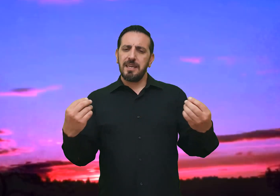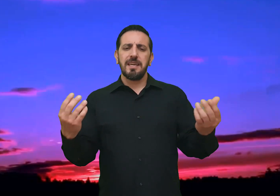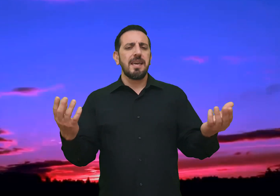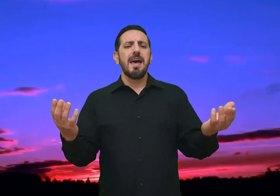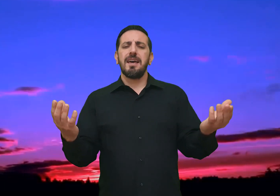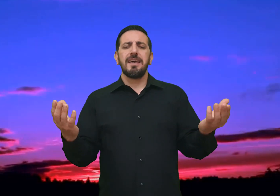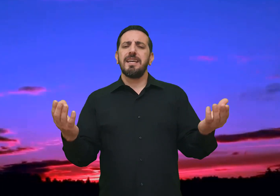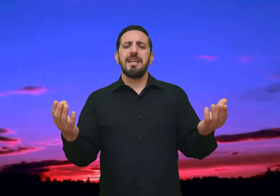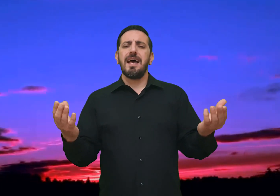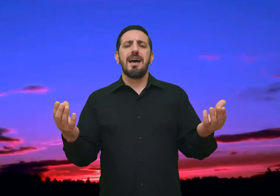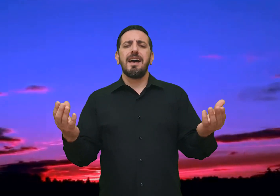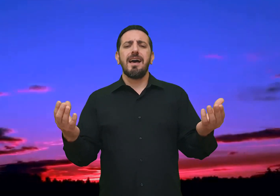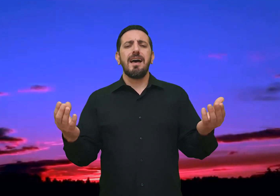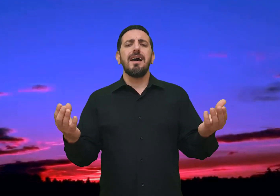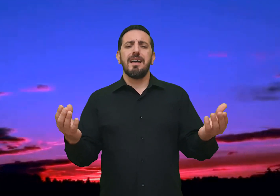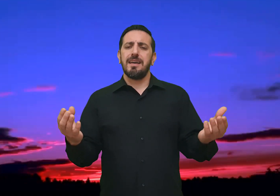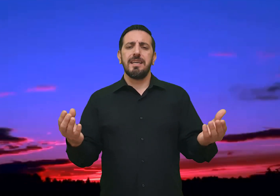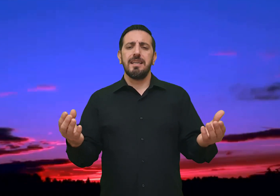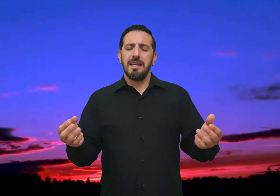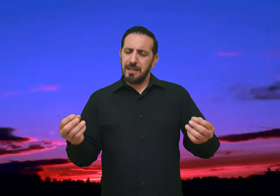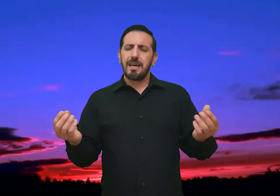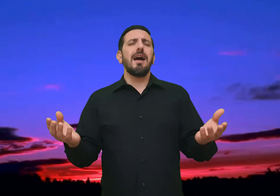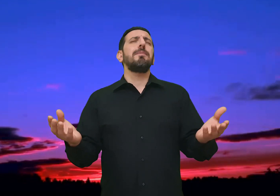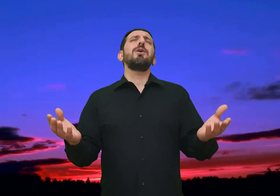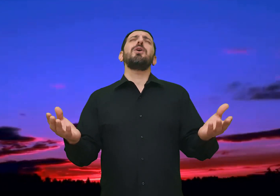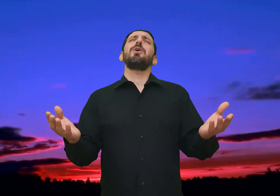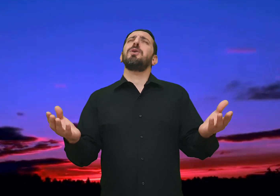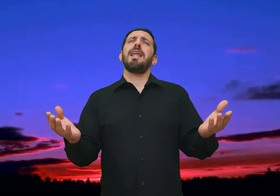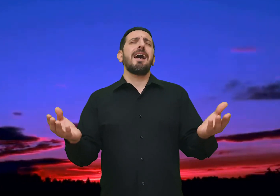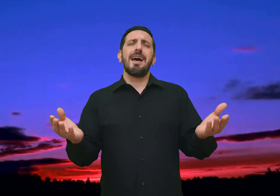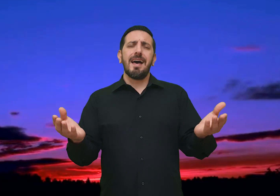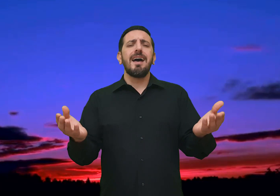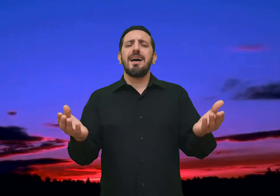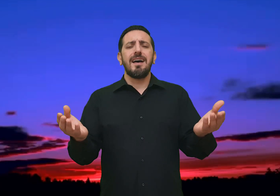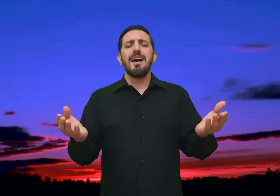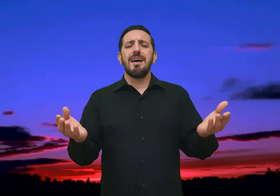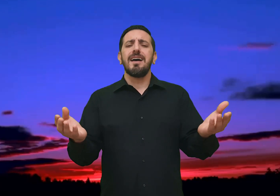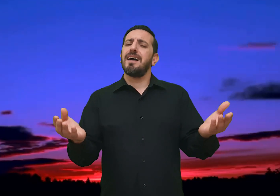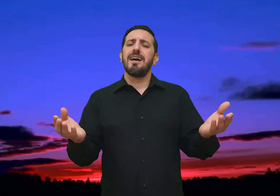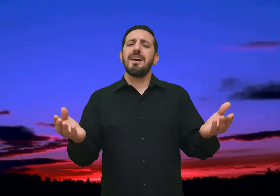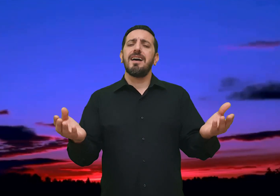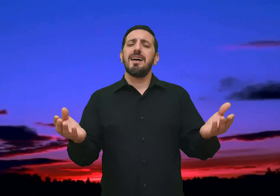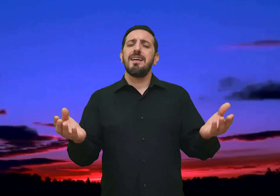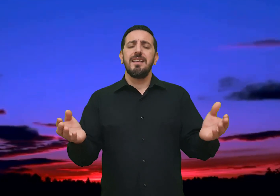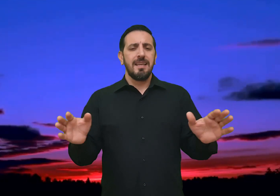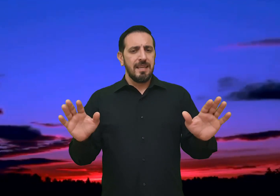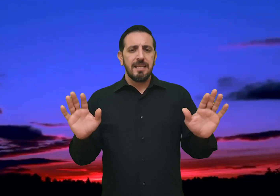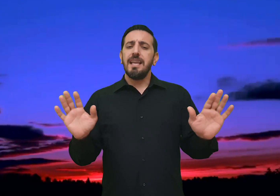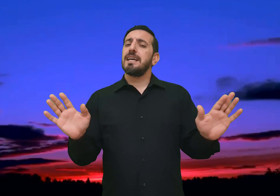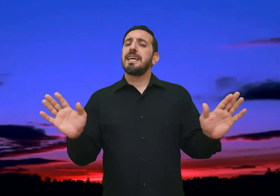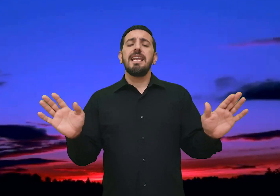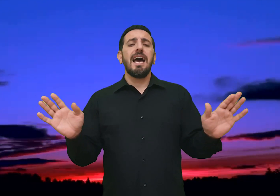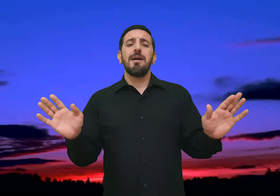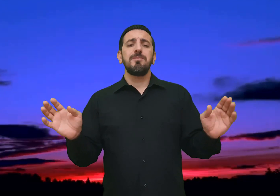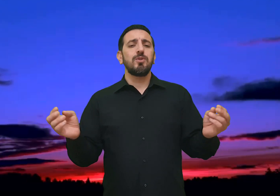يا إله القبول لك الحمد